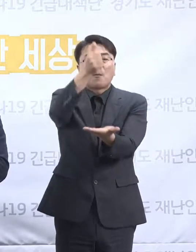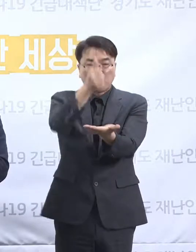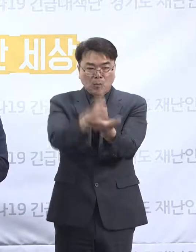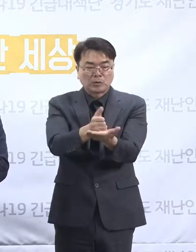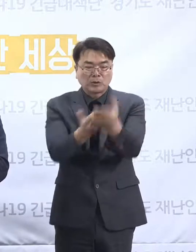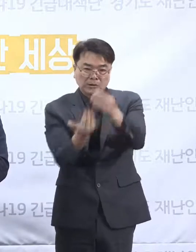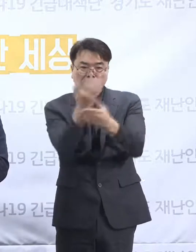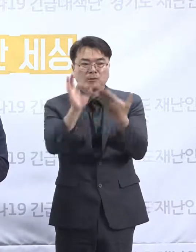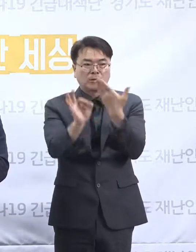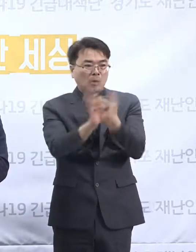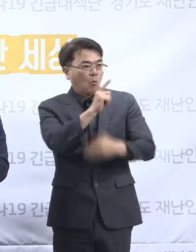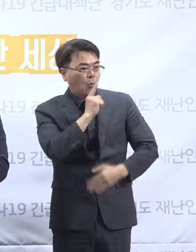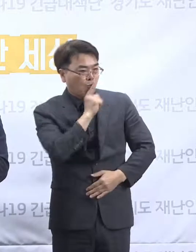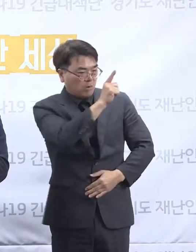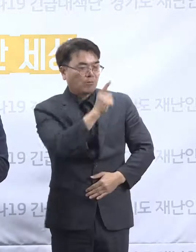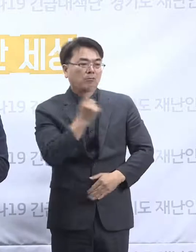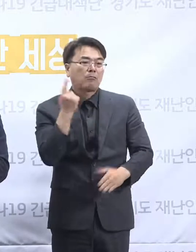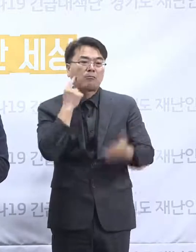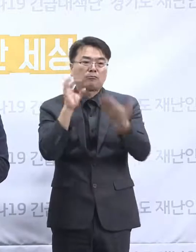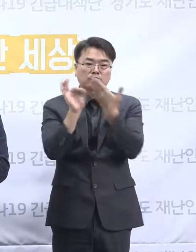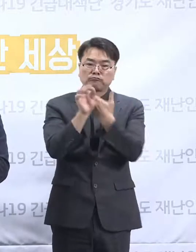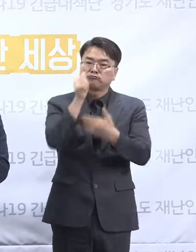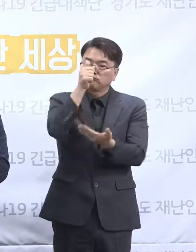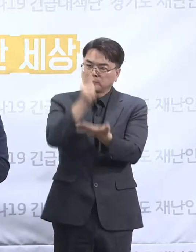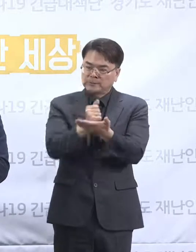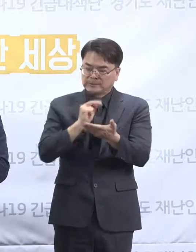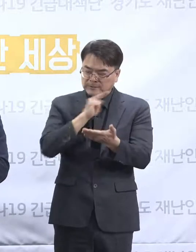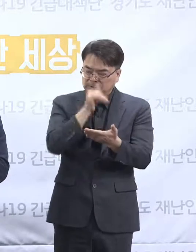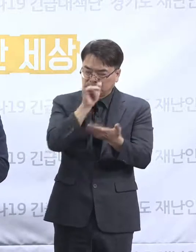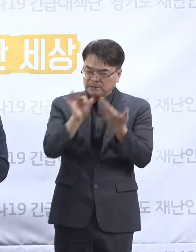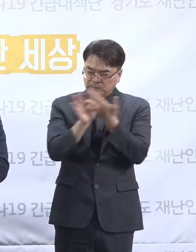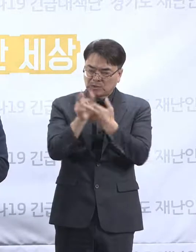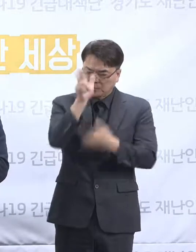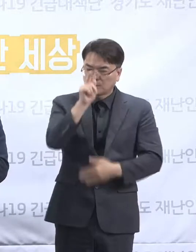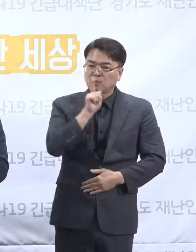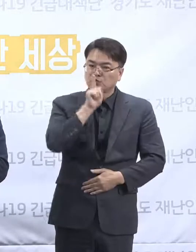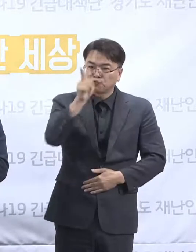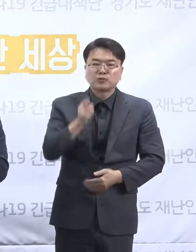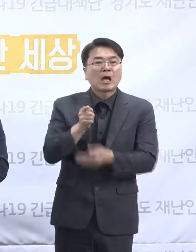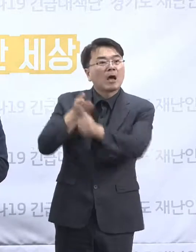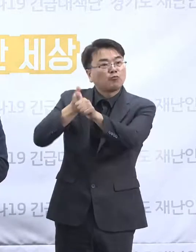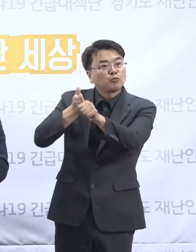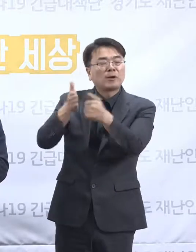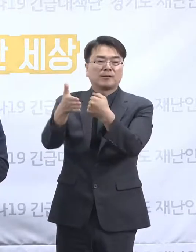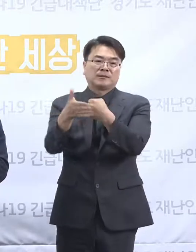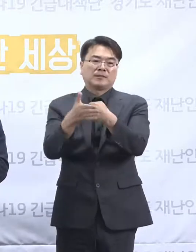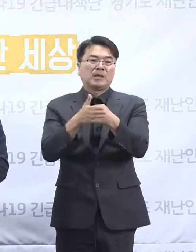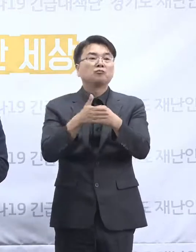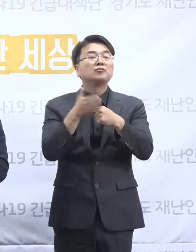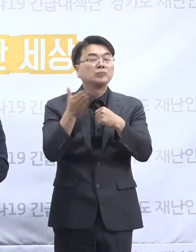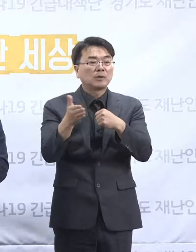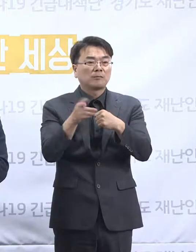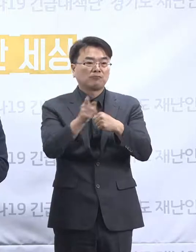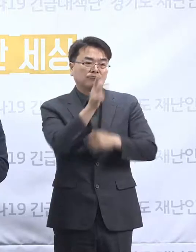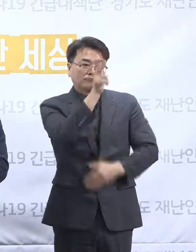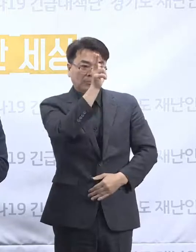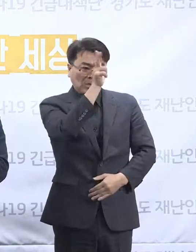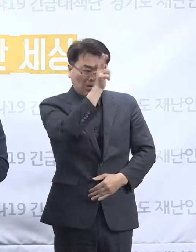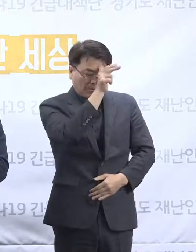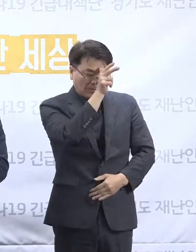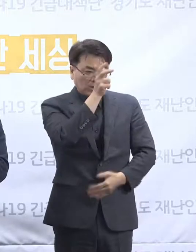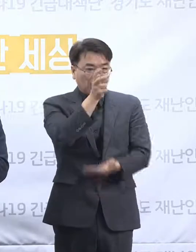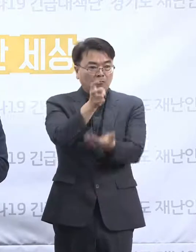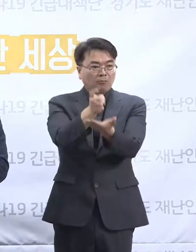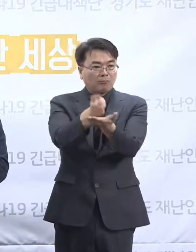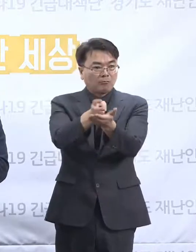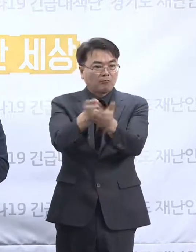고발을 하고 또 그런 혐의가 있다고 생각할 때 그에 대해서 수사 의뢰를 하기 때문에 이런 경찰이나 검찰의 수사에